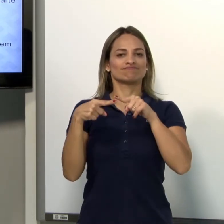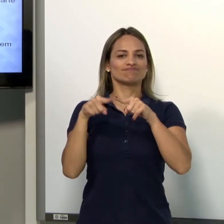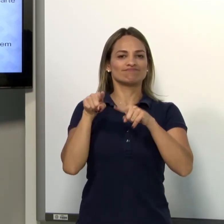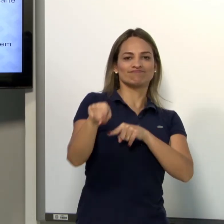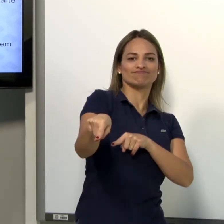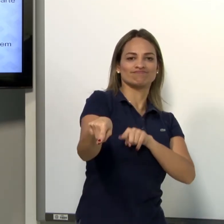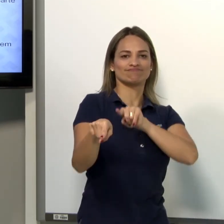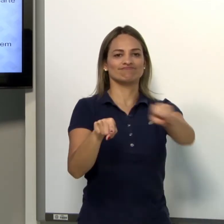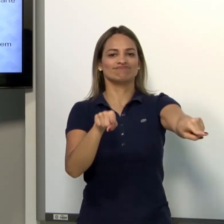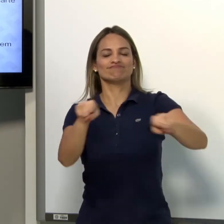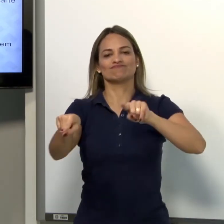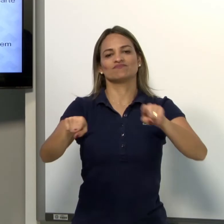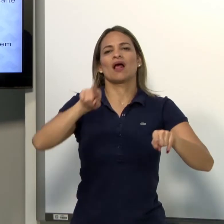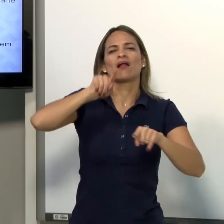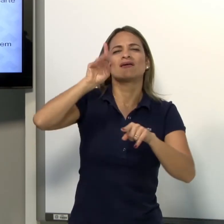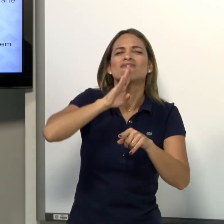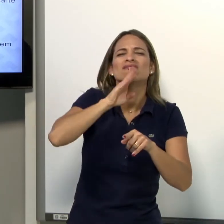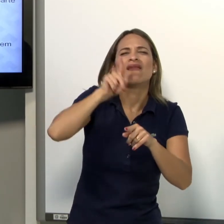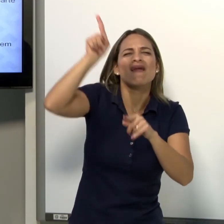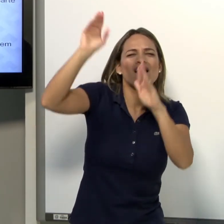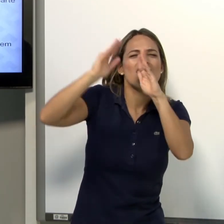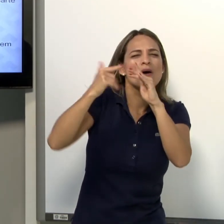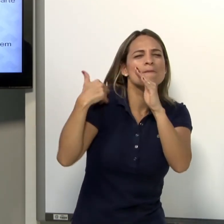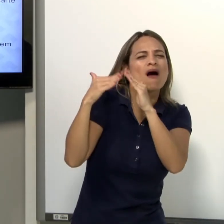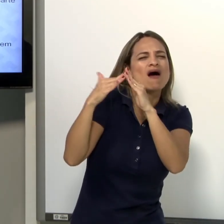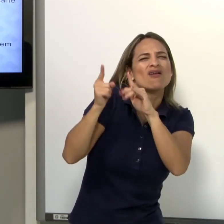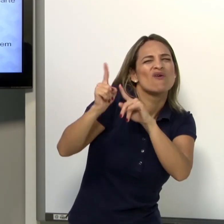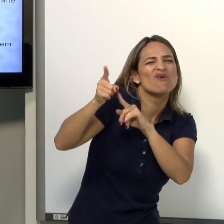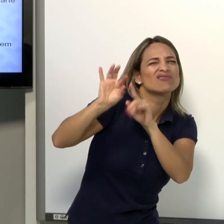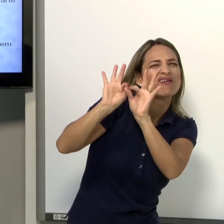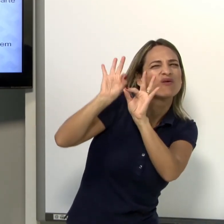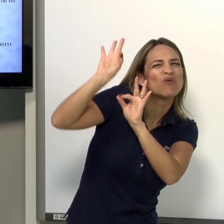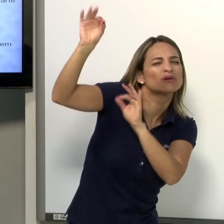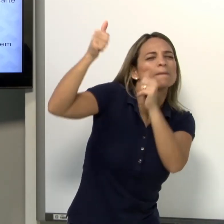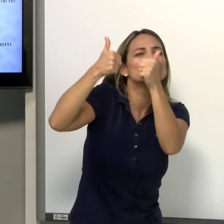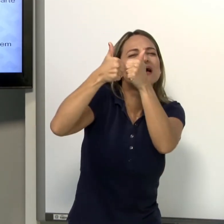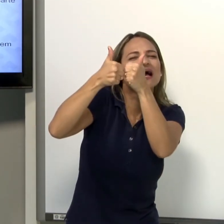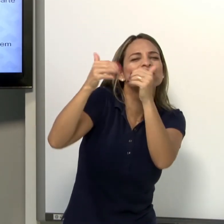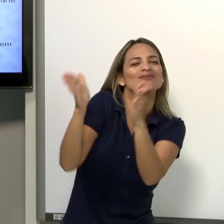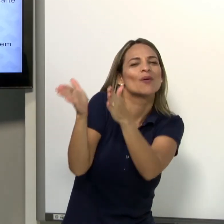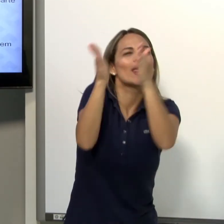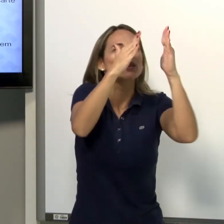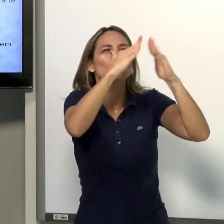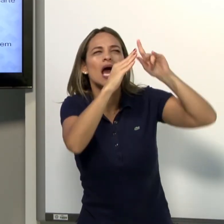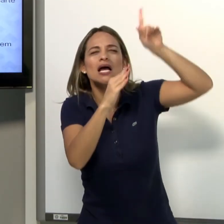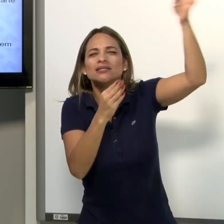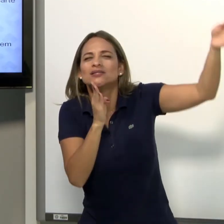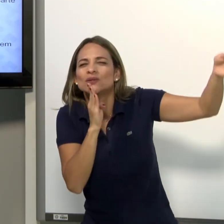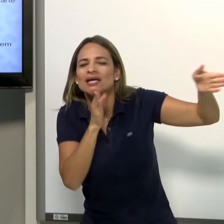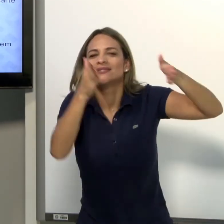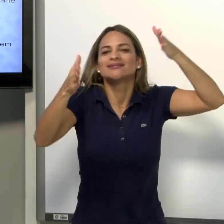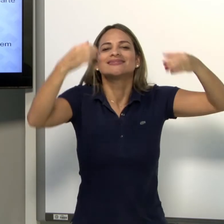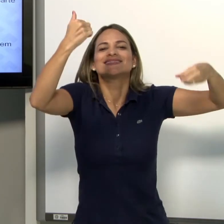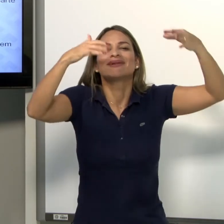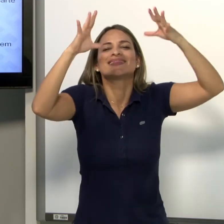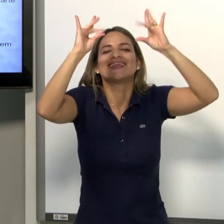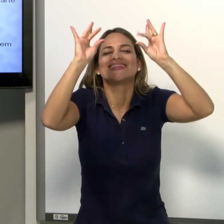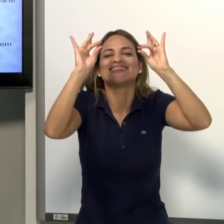Então, tem um objeto relacionado a outro. A minha casa é muito longe. Ela é próxima de outra casa, sim. Eu detalho